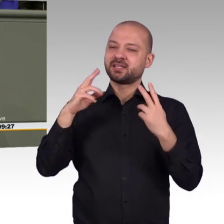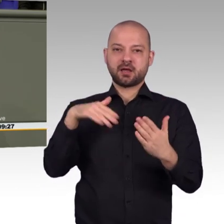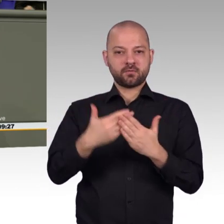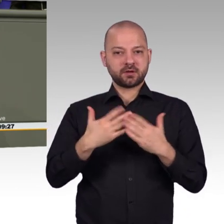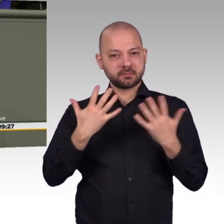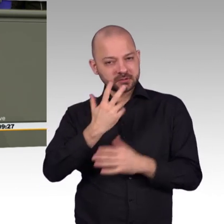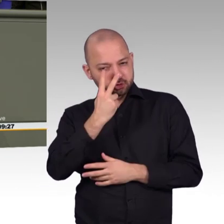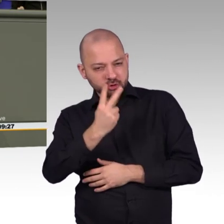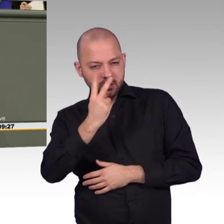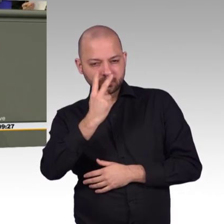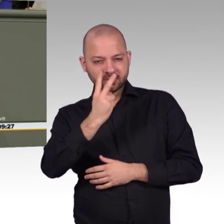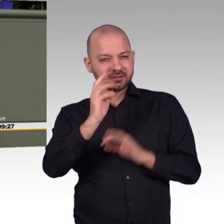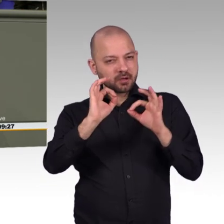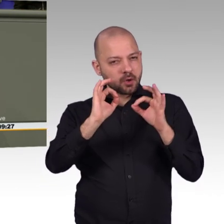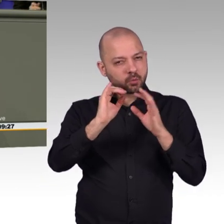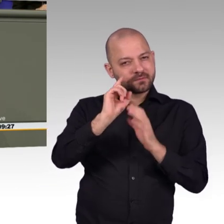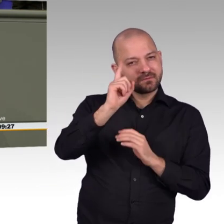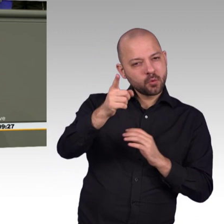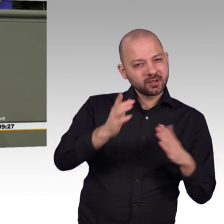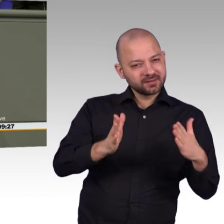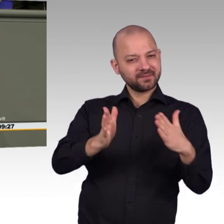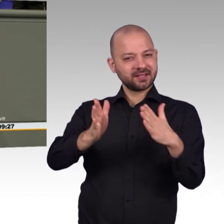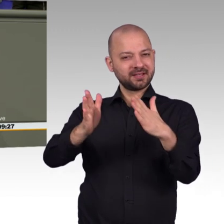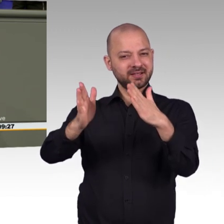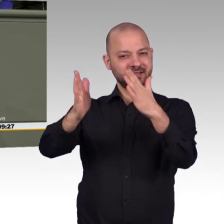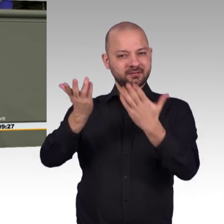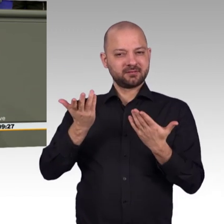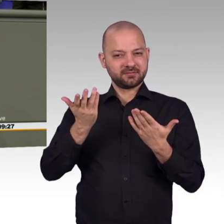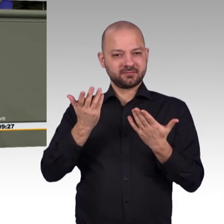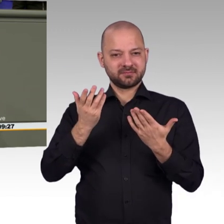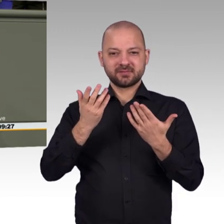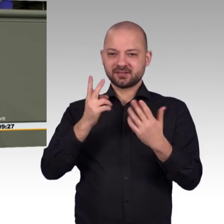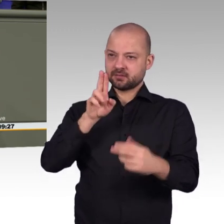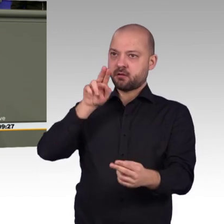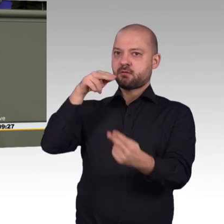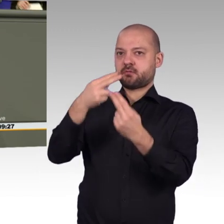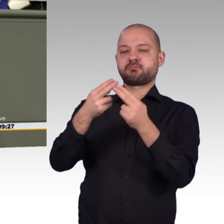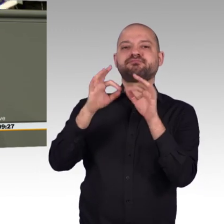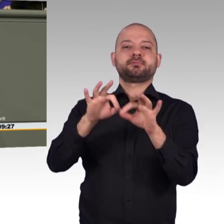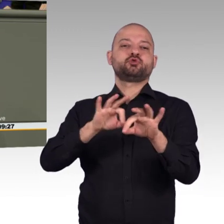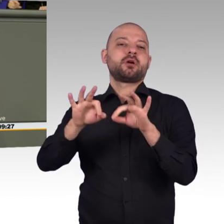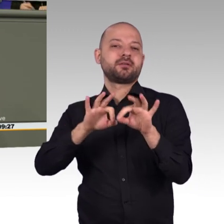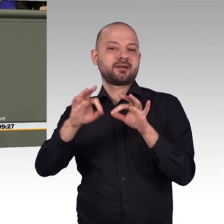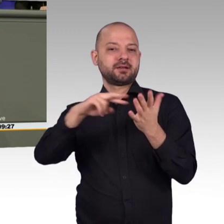es ist eine 150-Seiten-lose-Blattsammlung von Digitalisierungsmaßnahmen. Von diesen